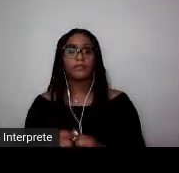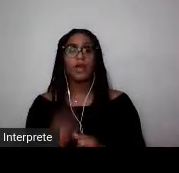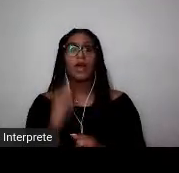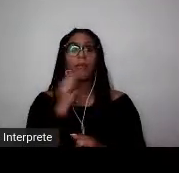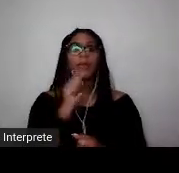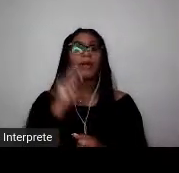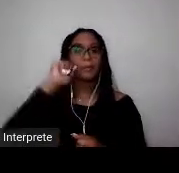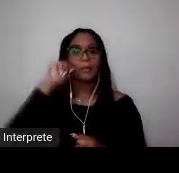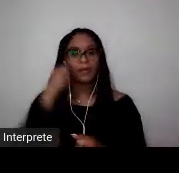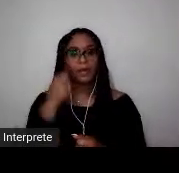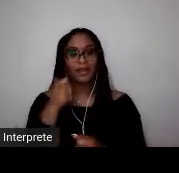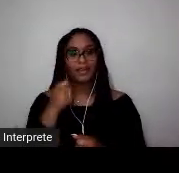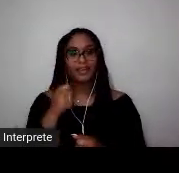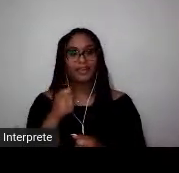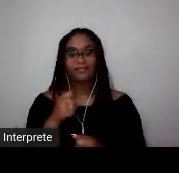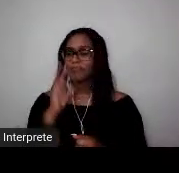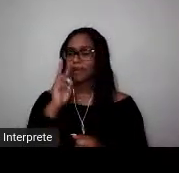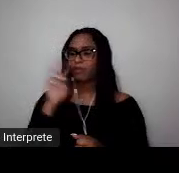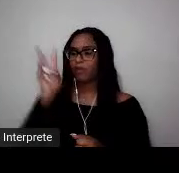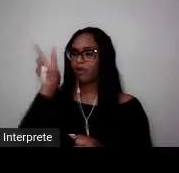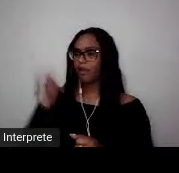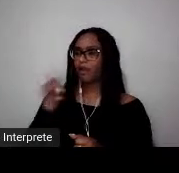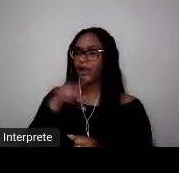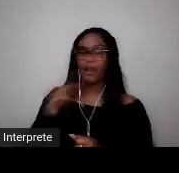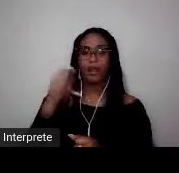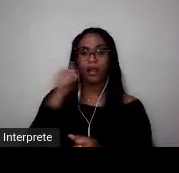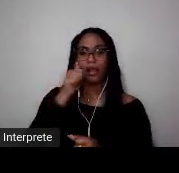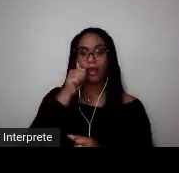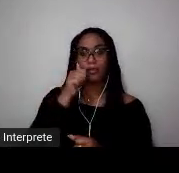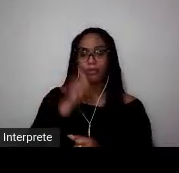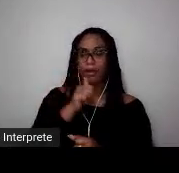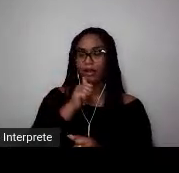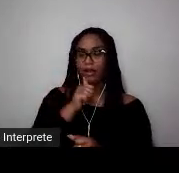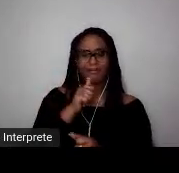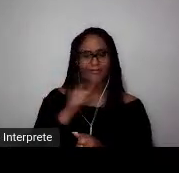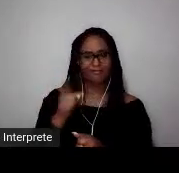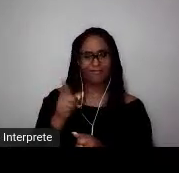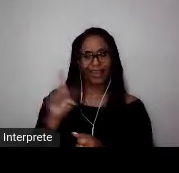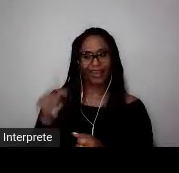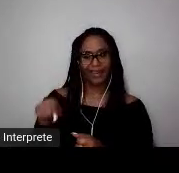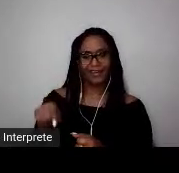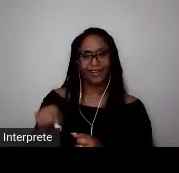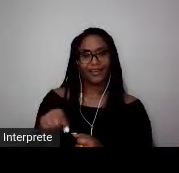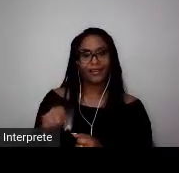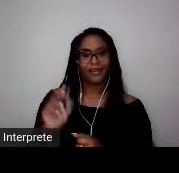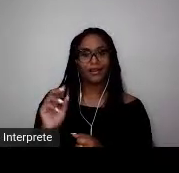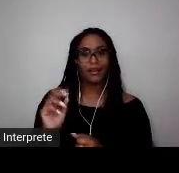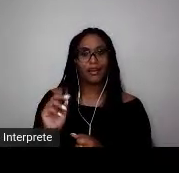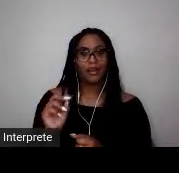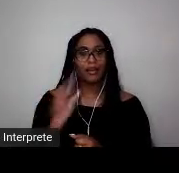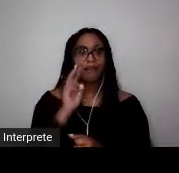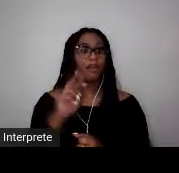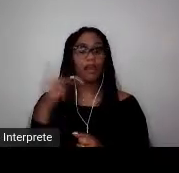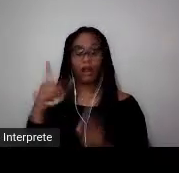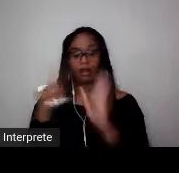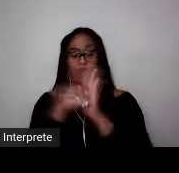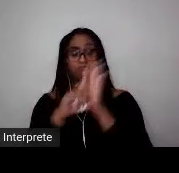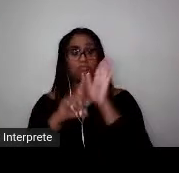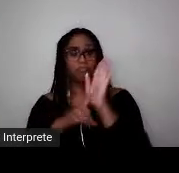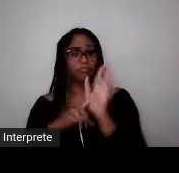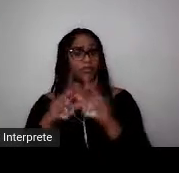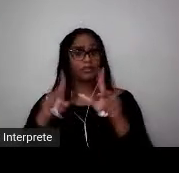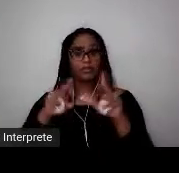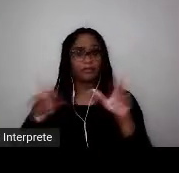como mulheres, ou seja, como sujeitos políticos, ou mesmo como indivíduos detentores de direitos e deveres,